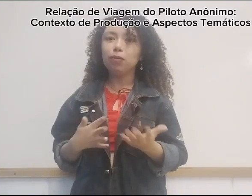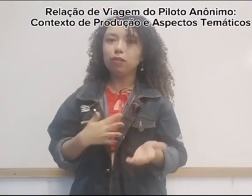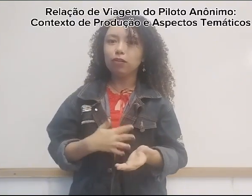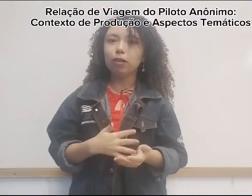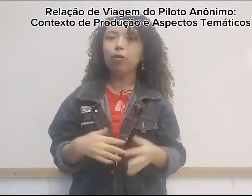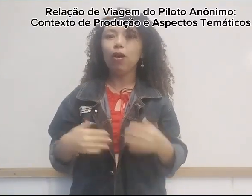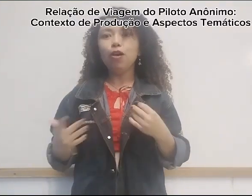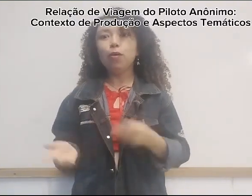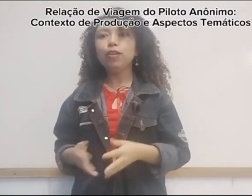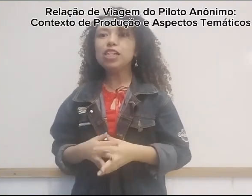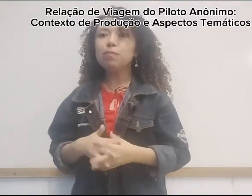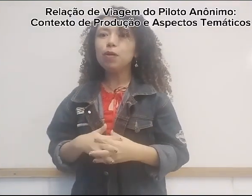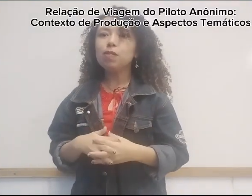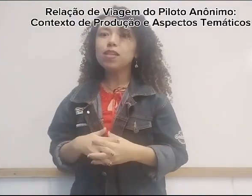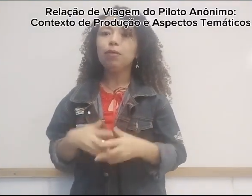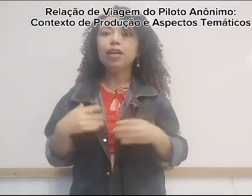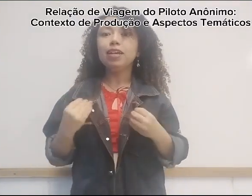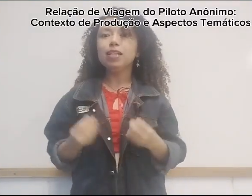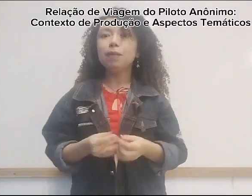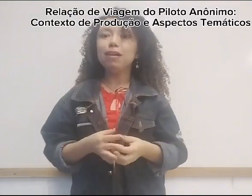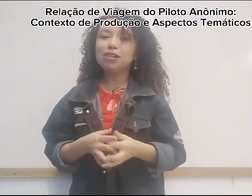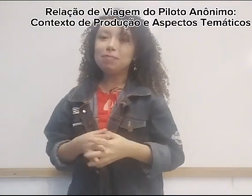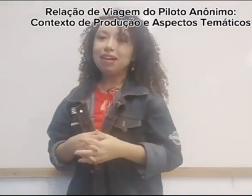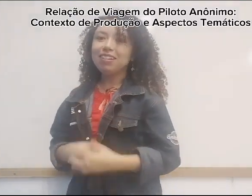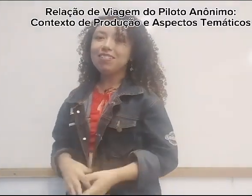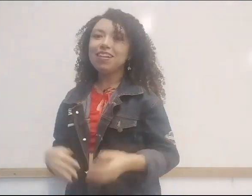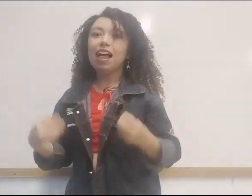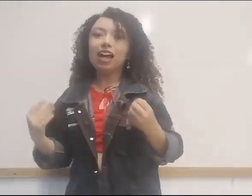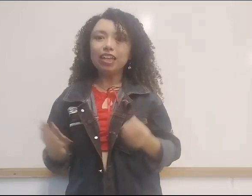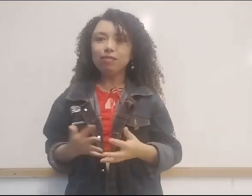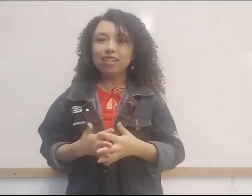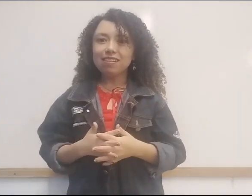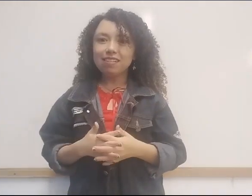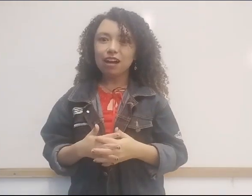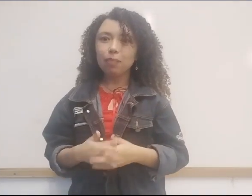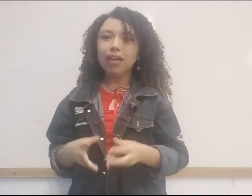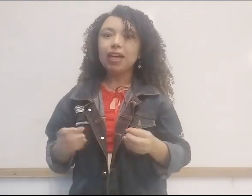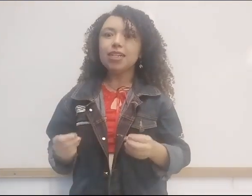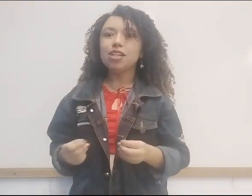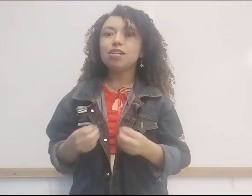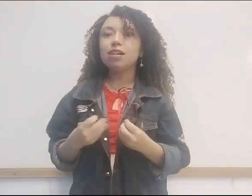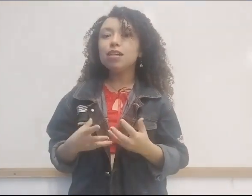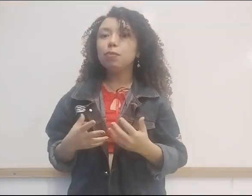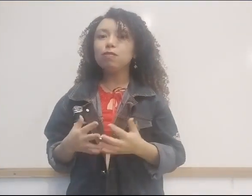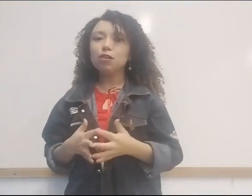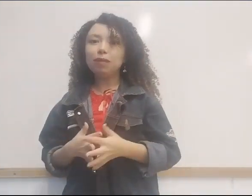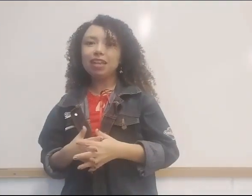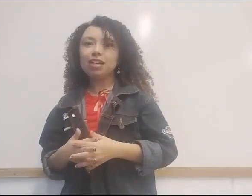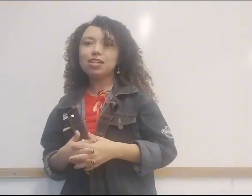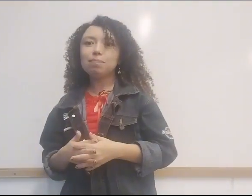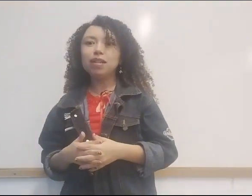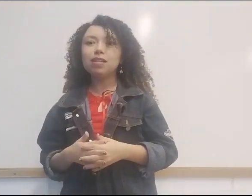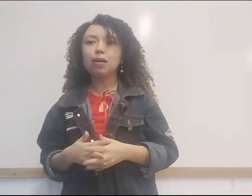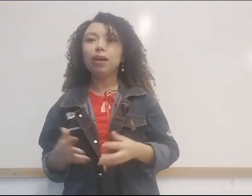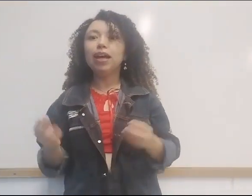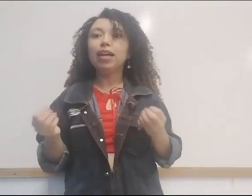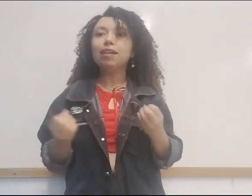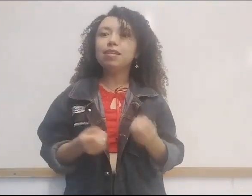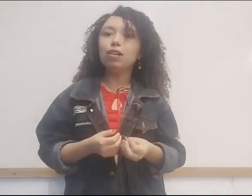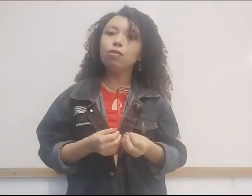piloto anônimo, contexto de produção e aspectos temáticos. Até onde se sabe, existem três provas de documentagem da expedição em que se deu